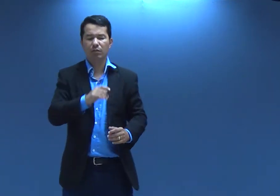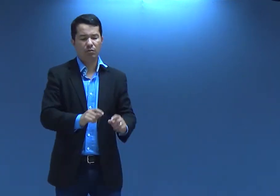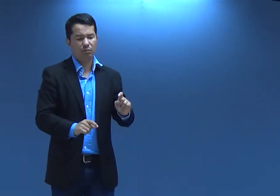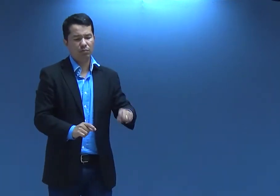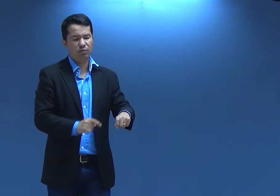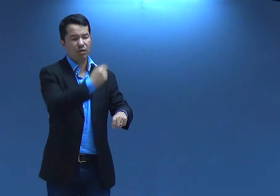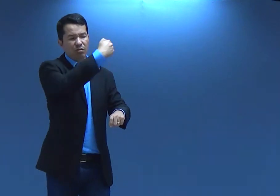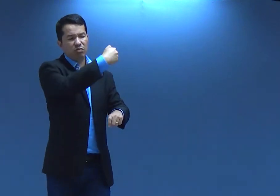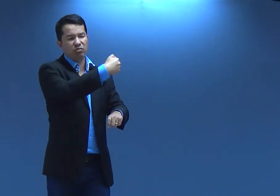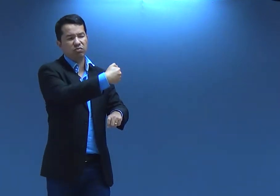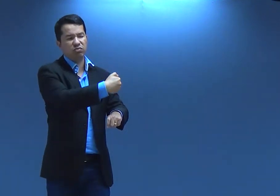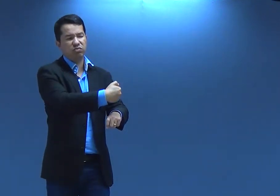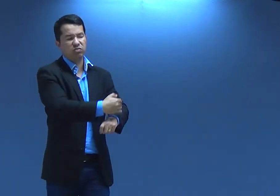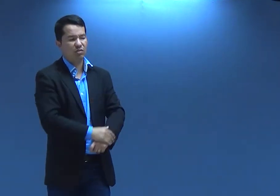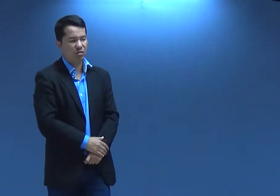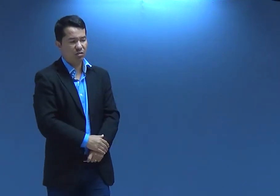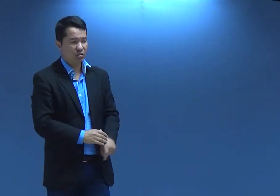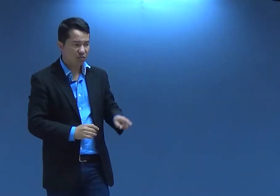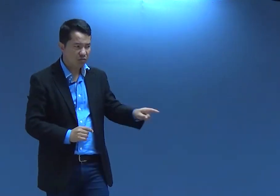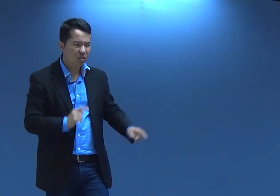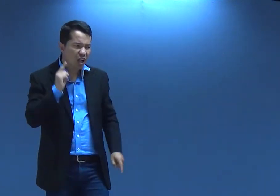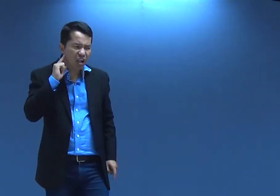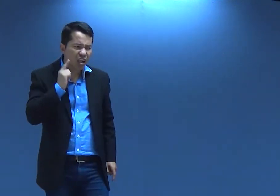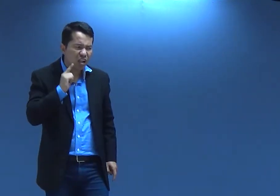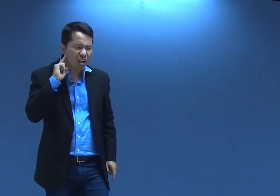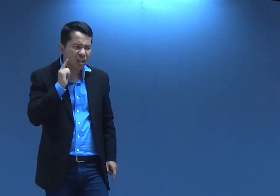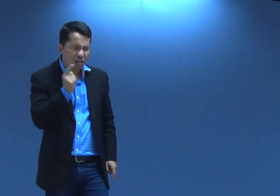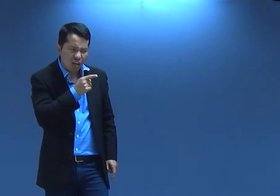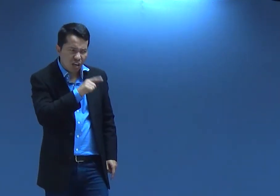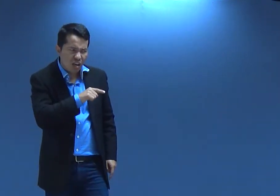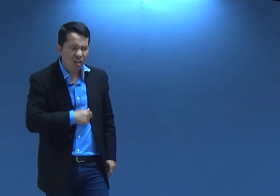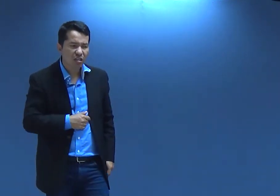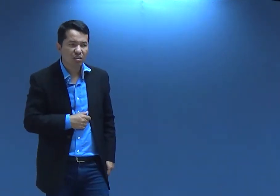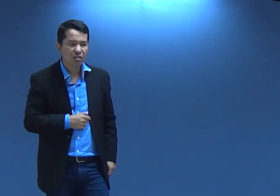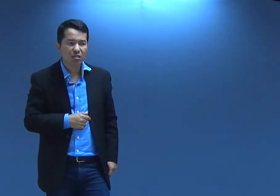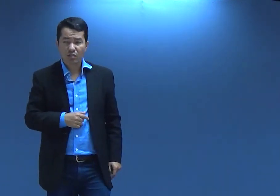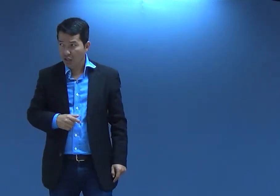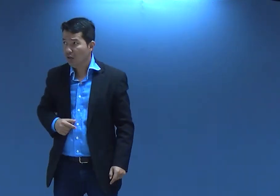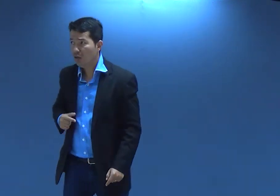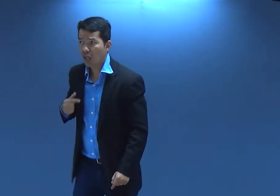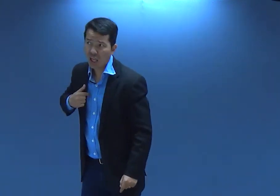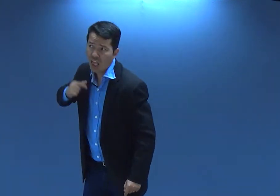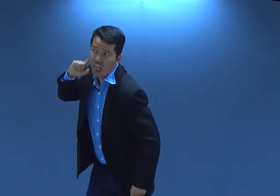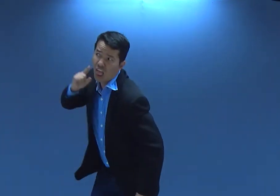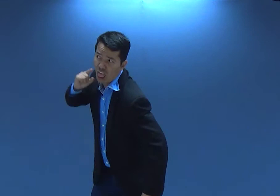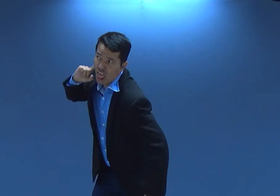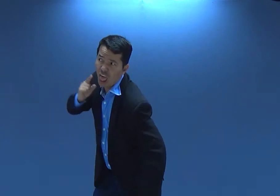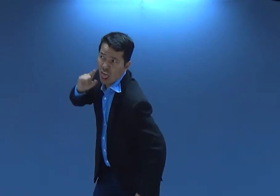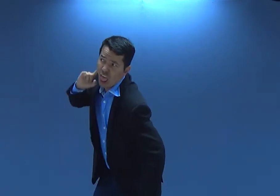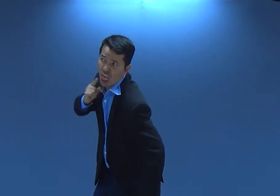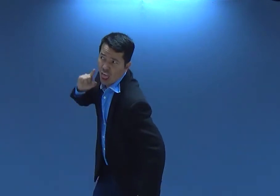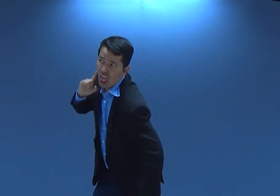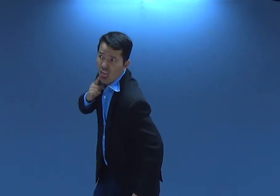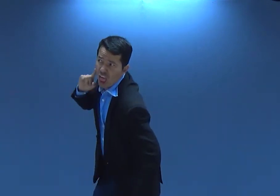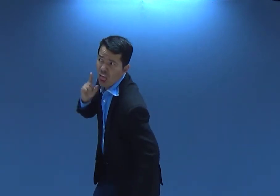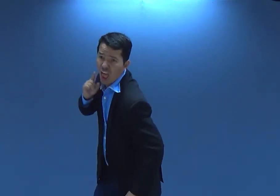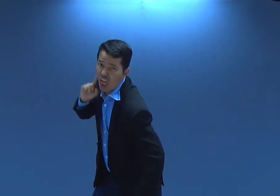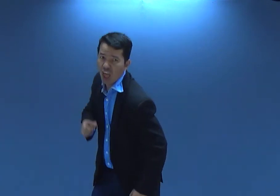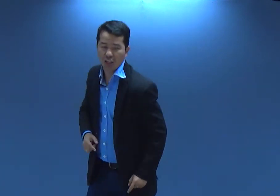e o homem abaixou o rio dele por favor me dá dinheiro você é surdo? Aham aham eu sou surdo eu sou surdo